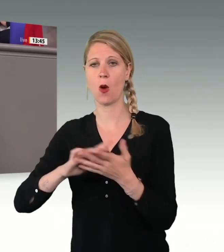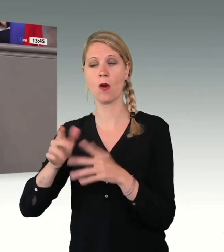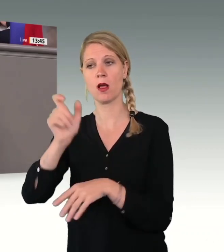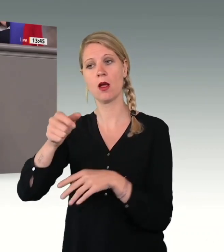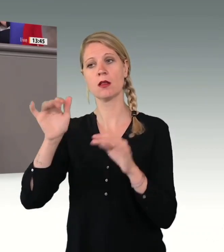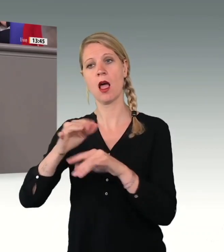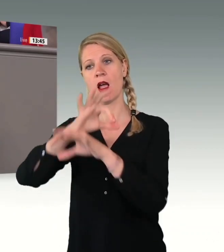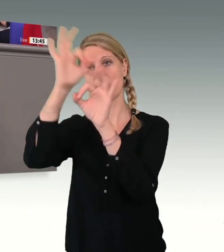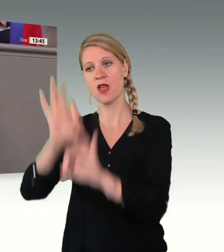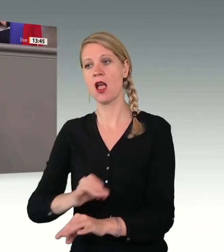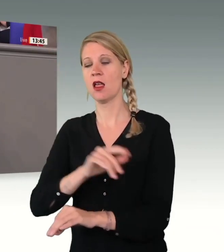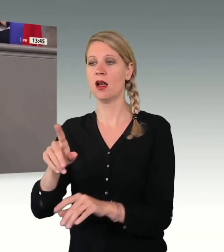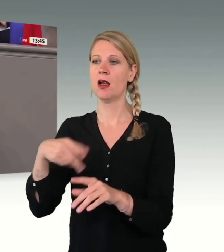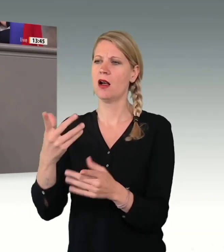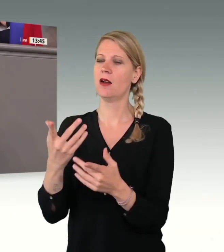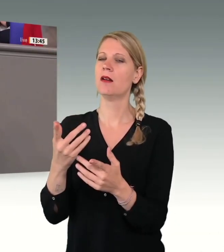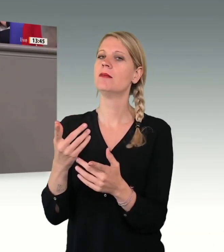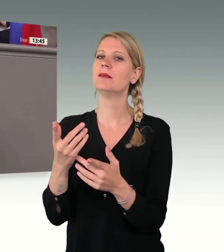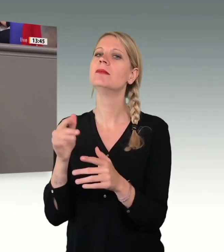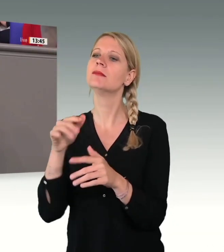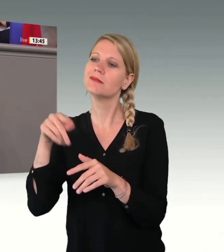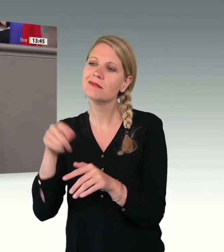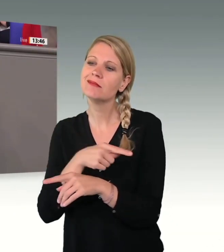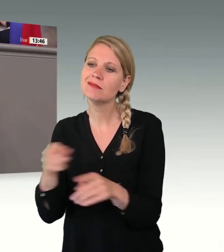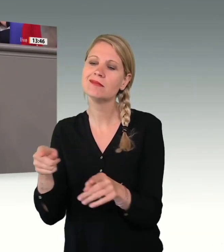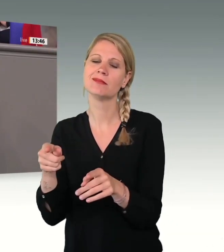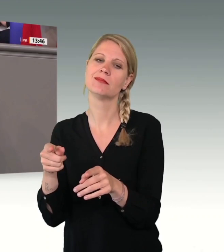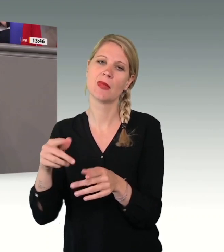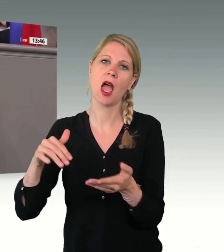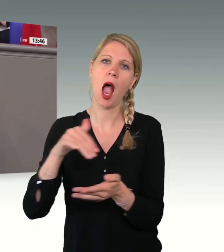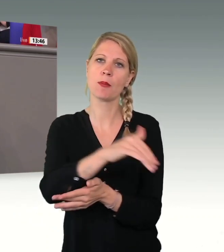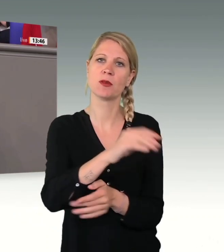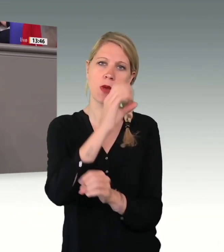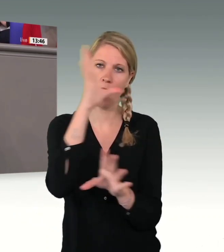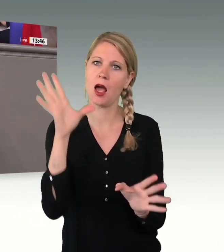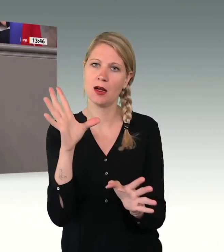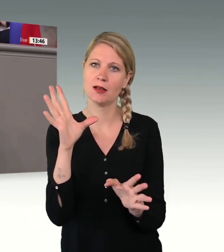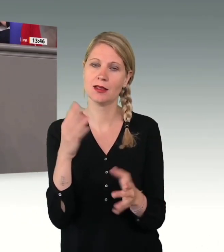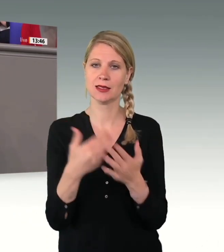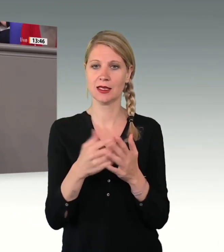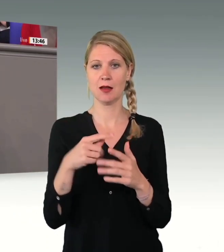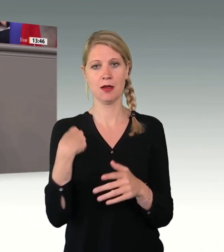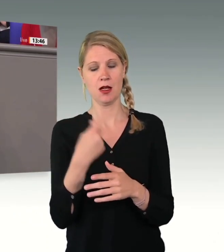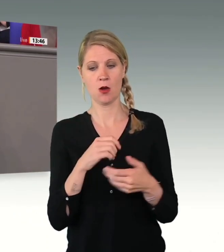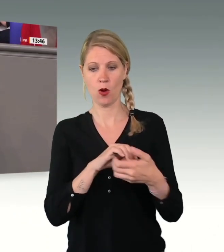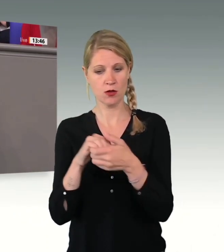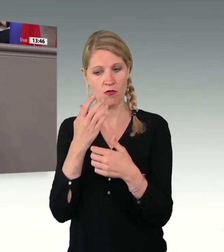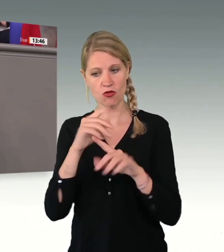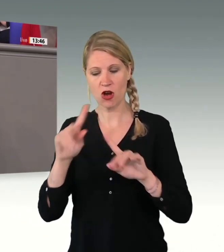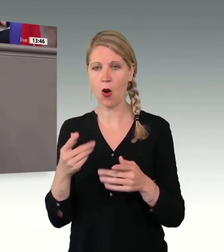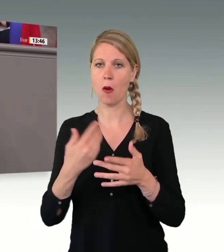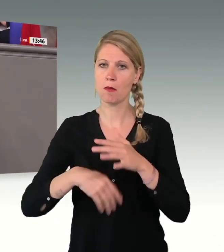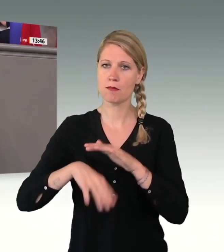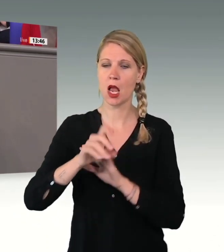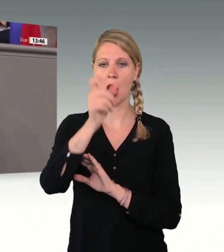im Land missbrauchen. Und deswegen will auch diese Koalition eine Rückführungsoffensive starten.